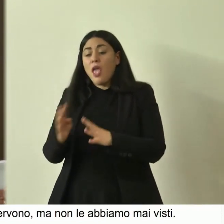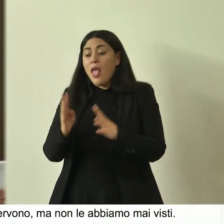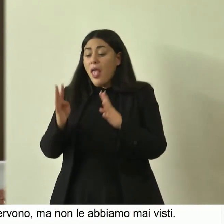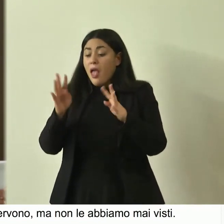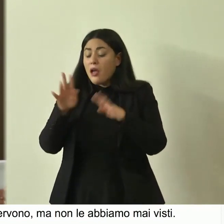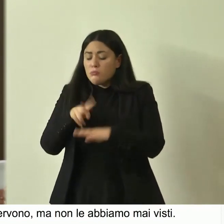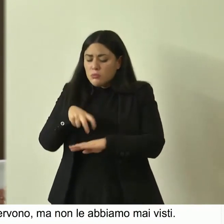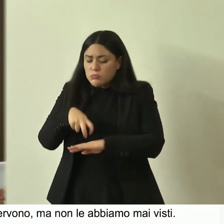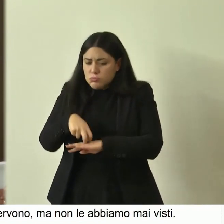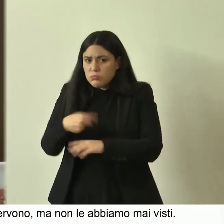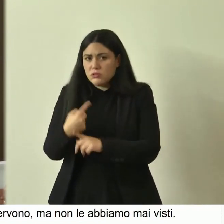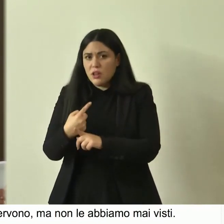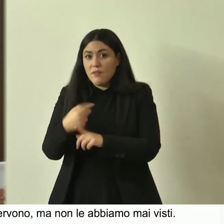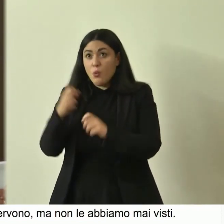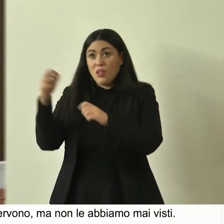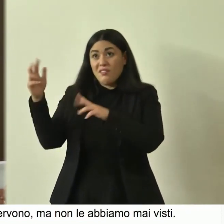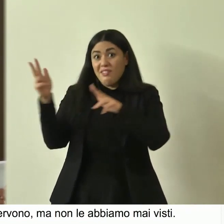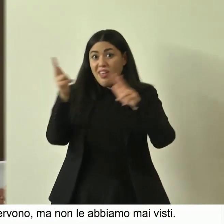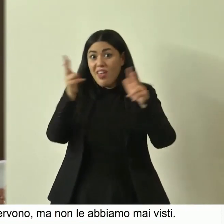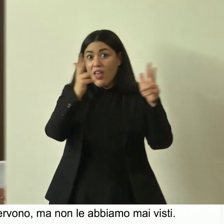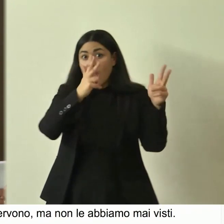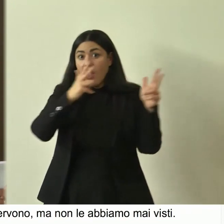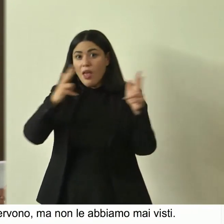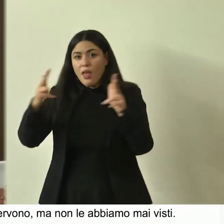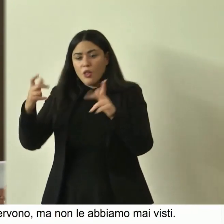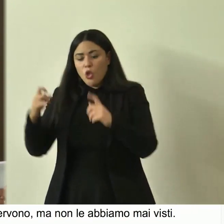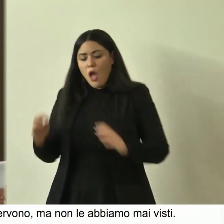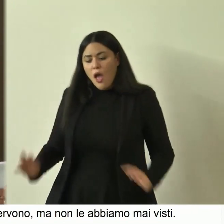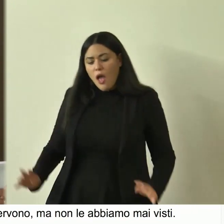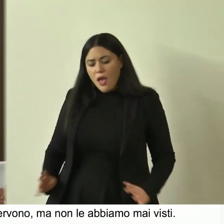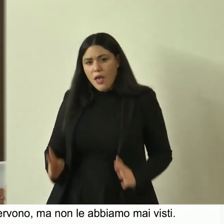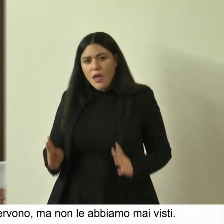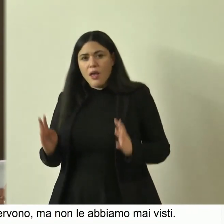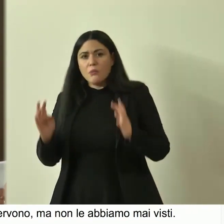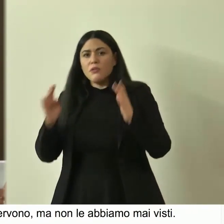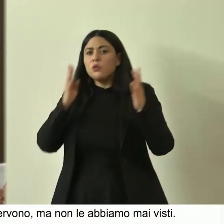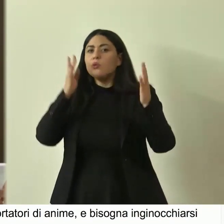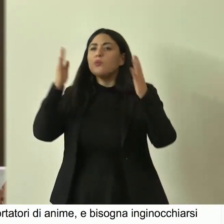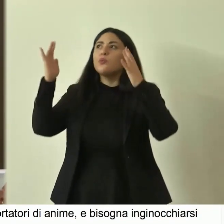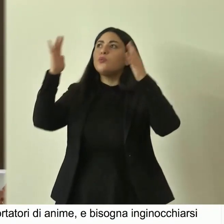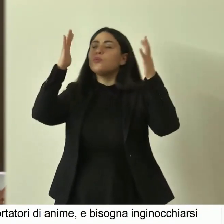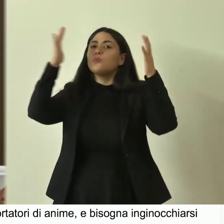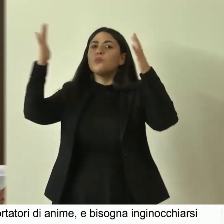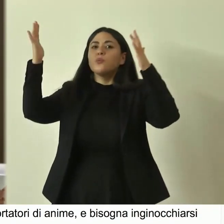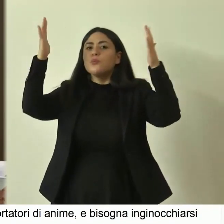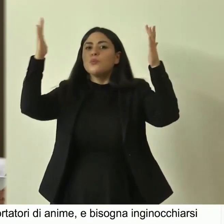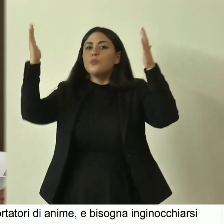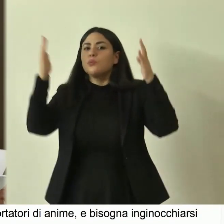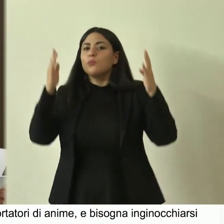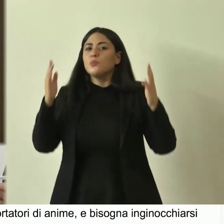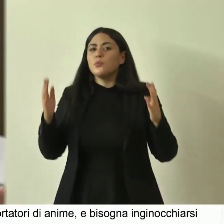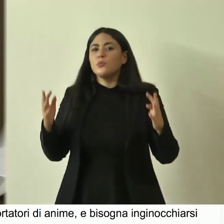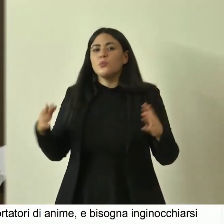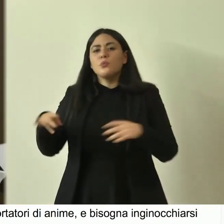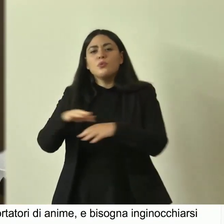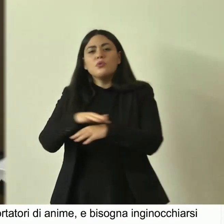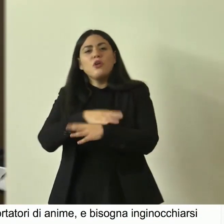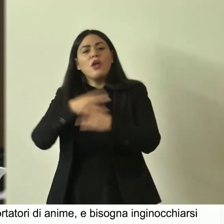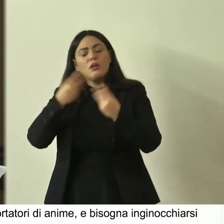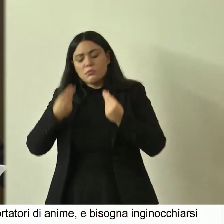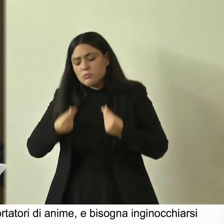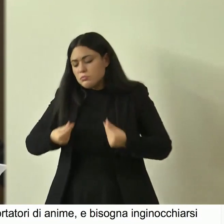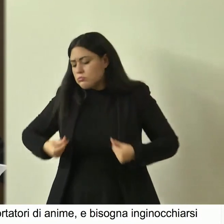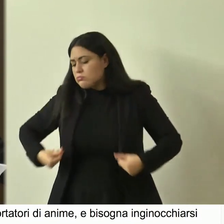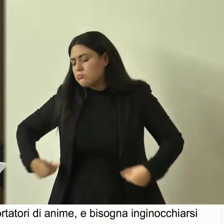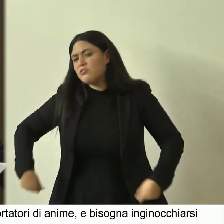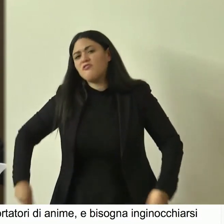quando tira il vento così che l'erba superi la nostra testa e le vipere e gli orbettini scivolino tra i nostri piedi